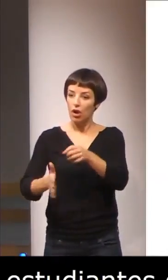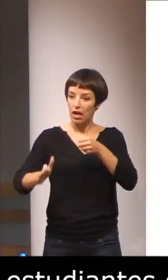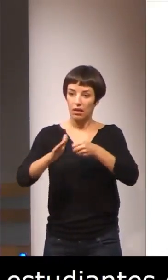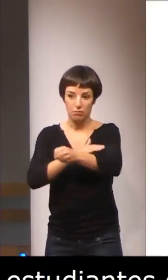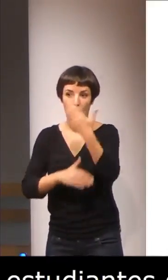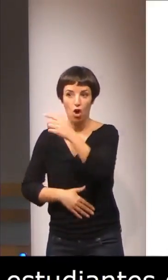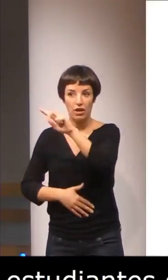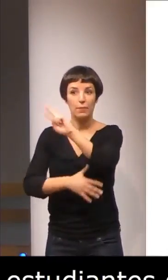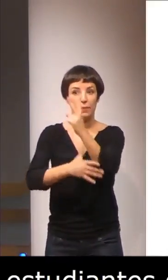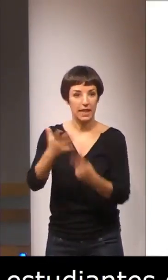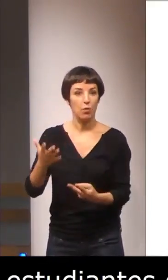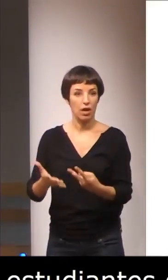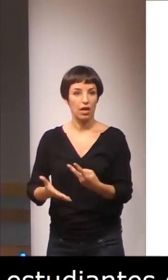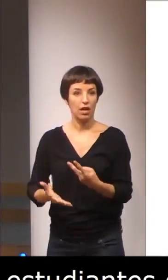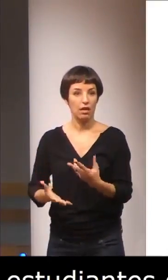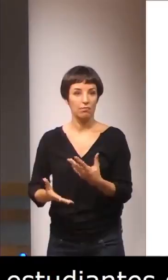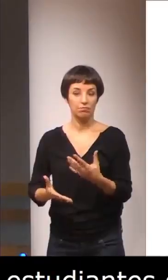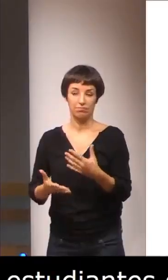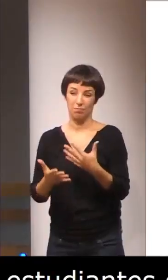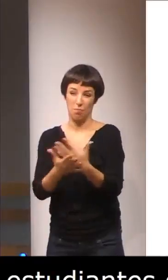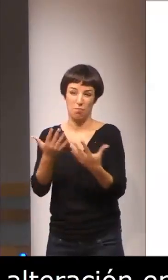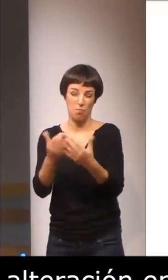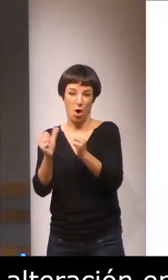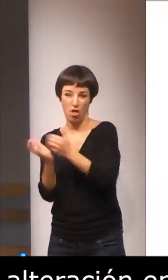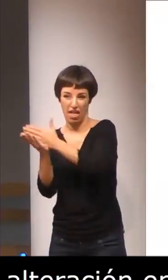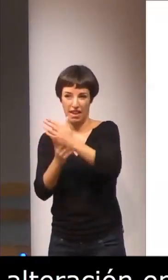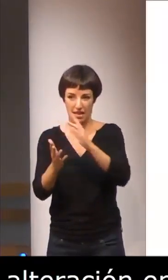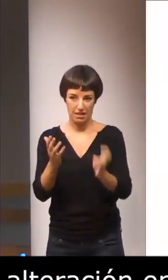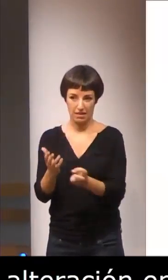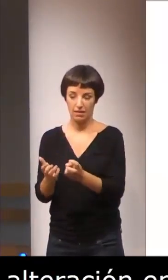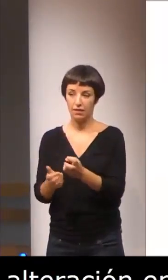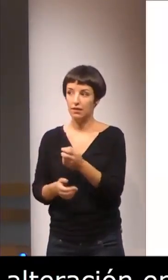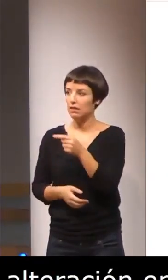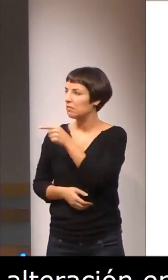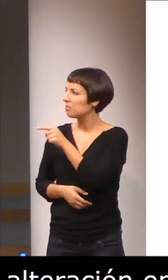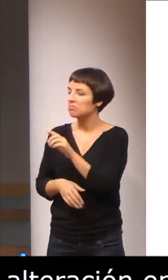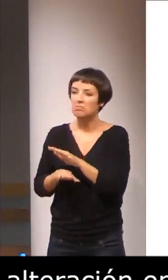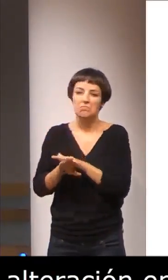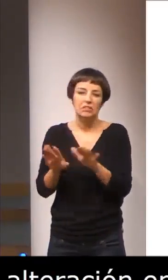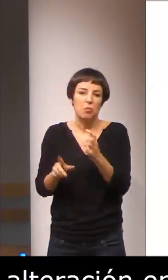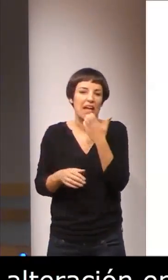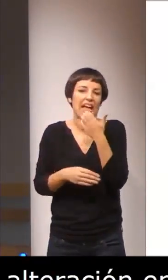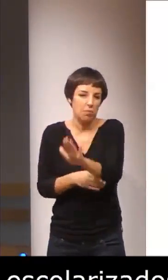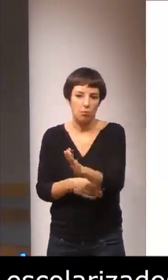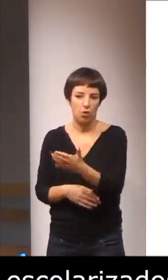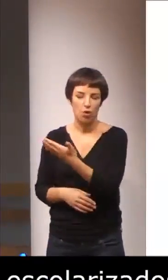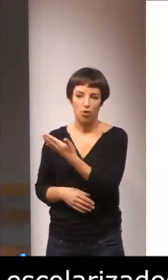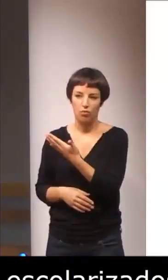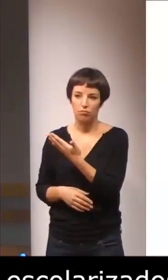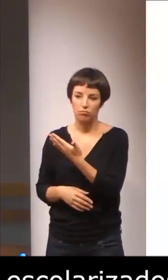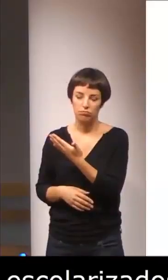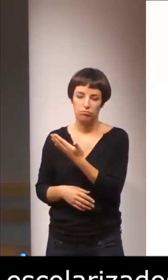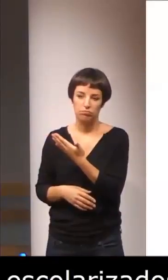bilingüe e intermodal. Esto sería simplemente un ejemplo de